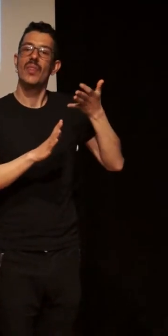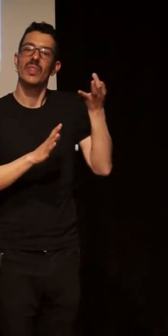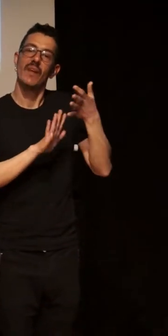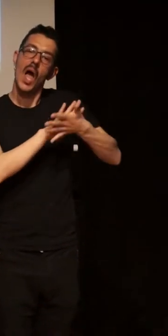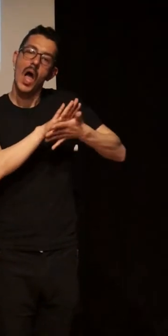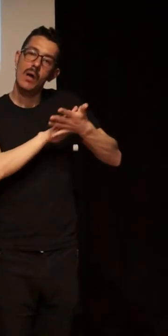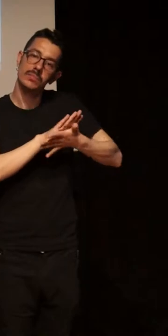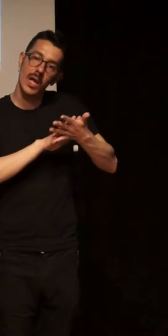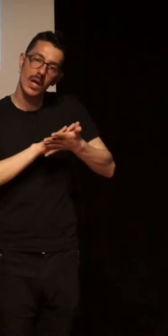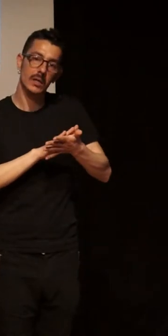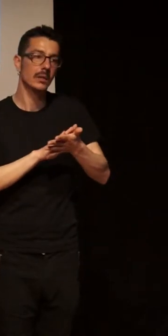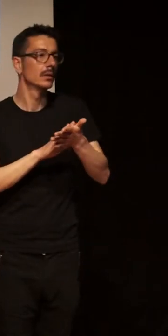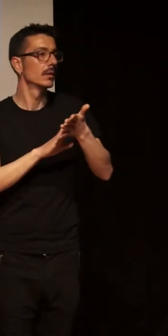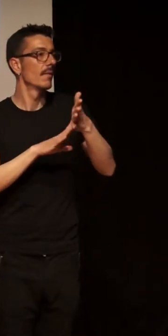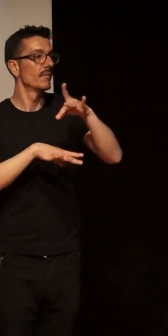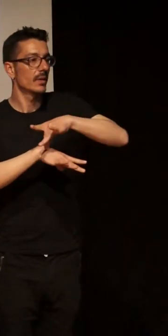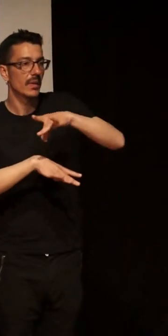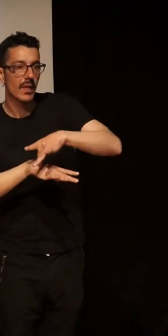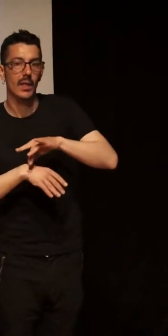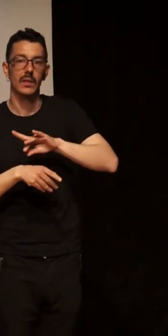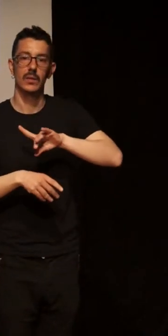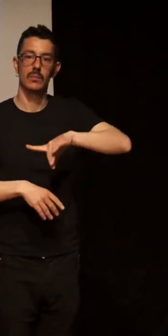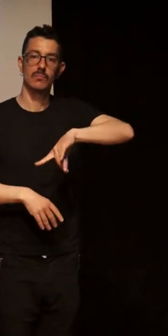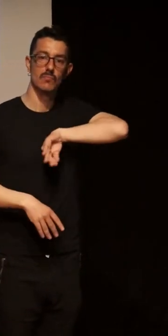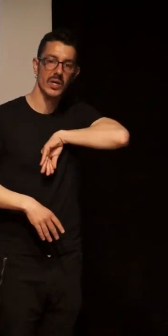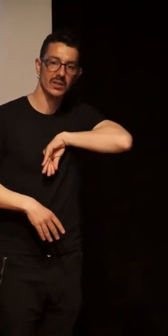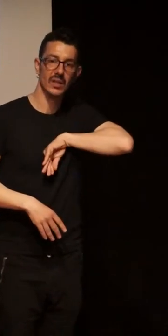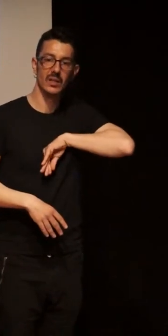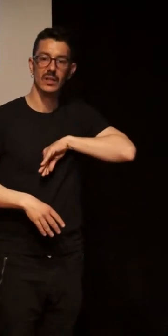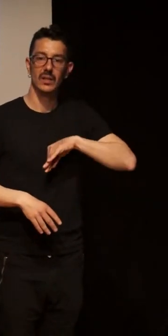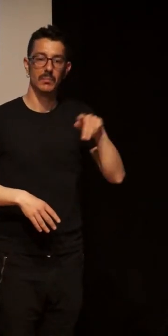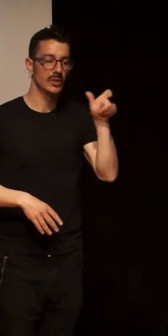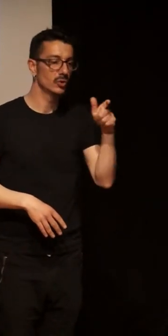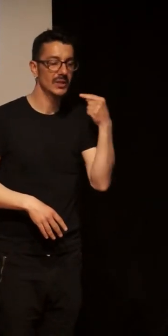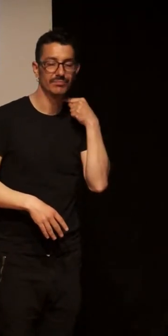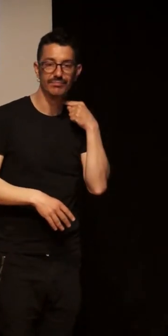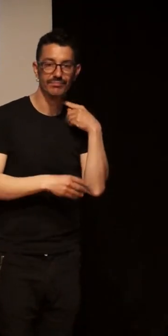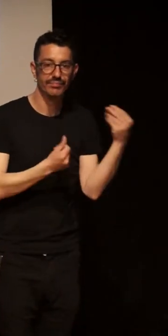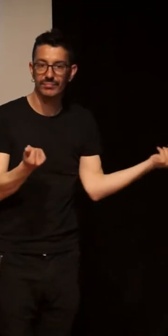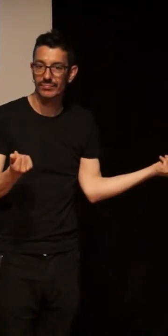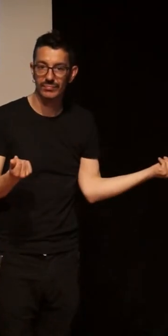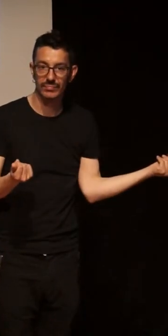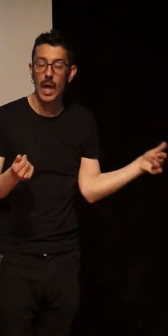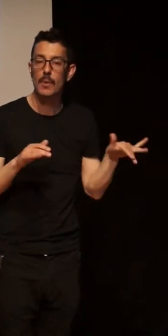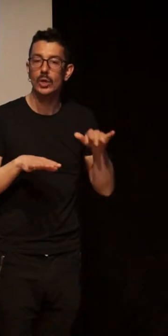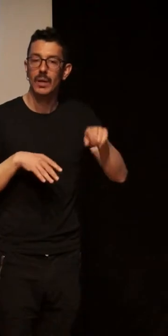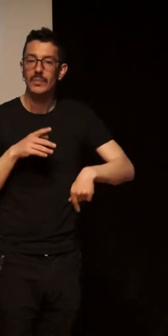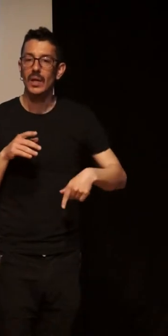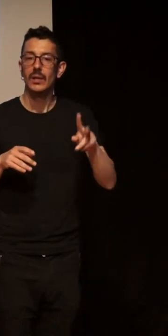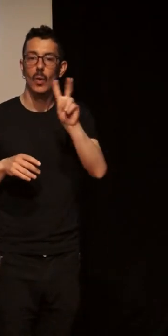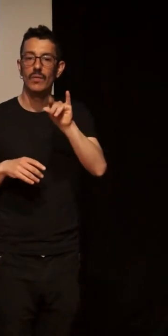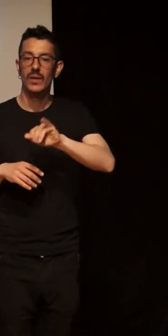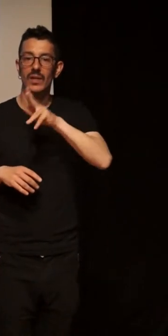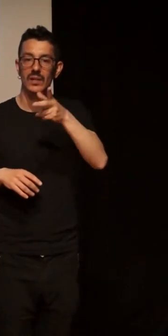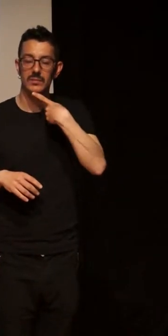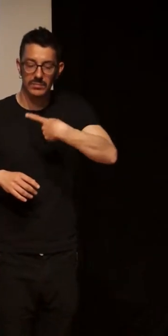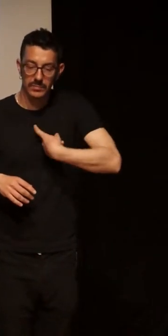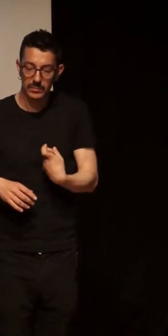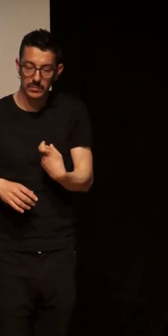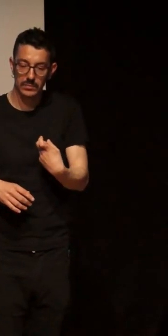the death, the loss, loss, but also we questioned about elements such as the addictions, about our styles of